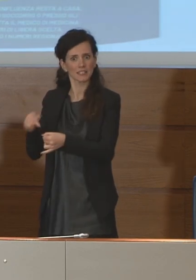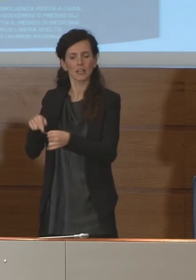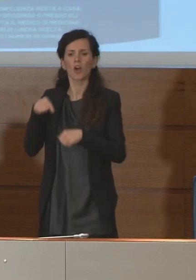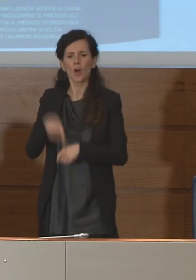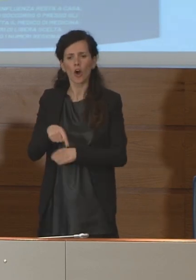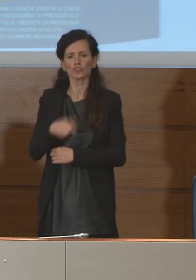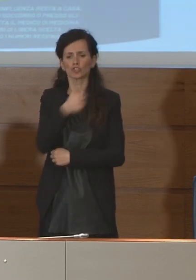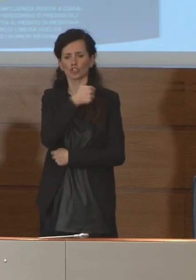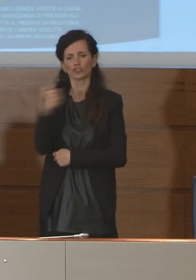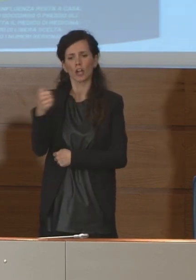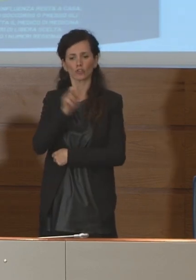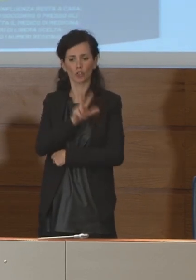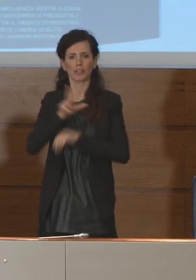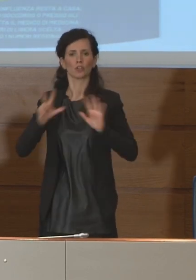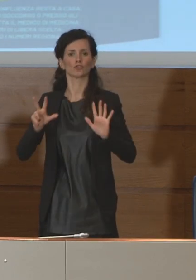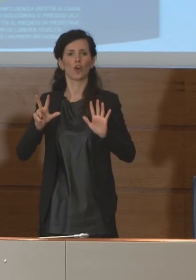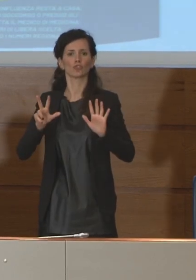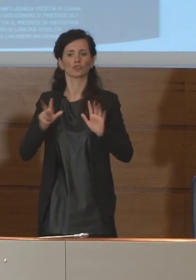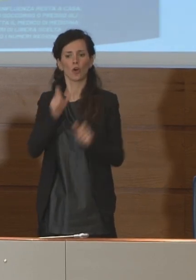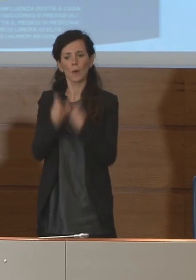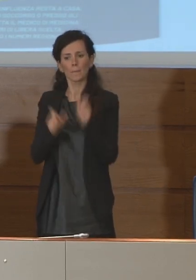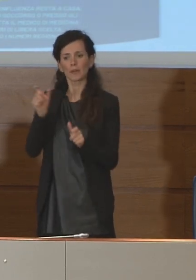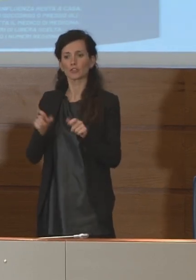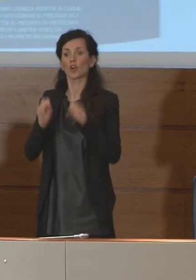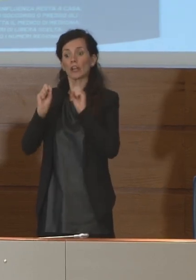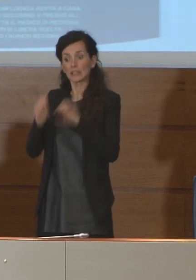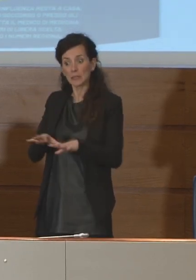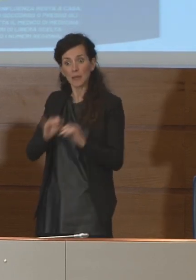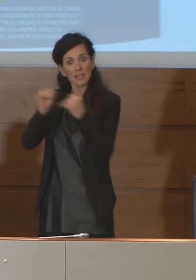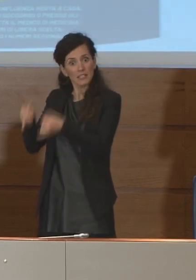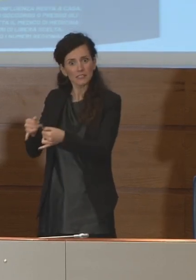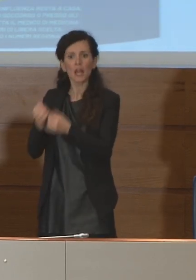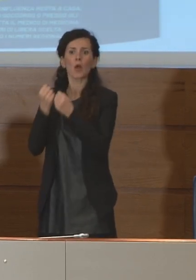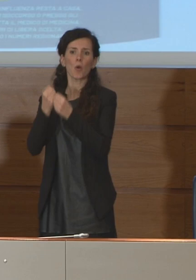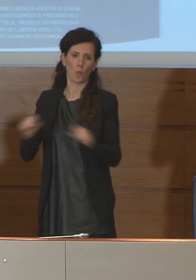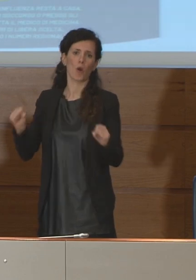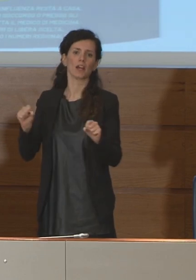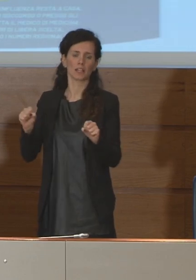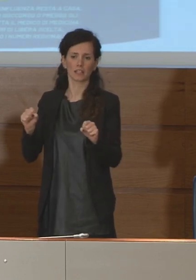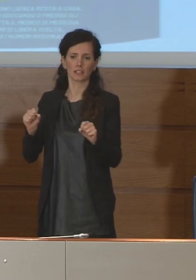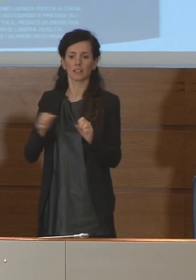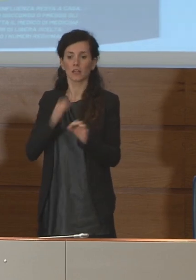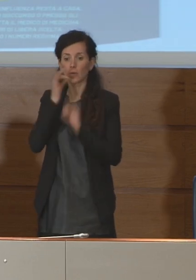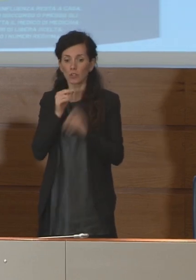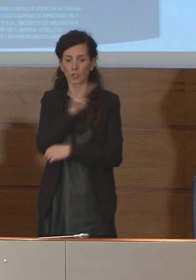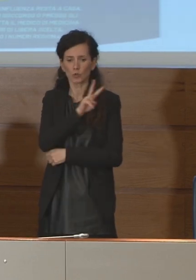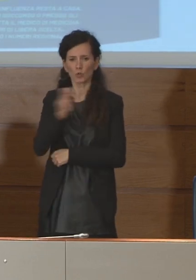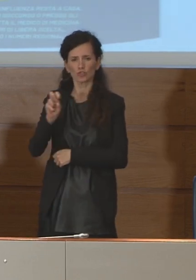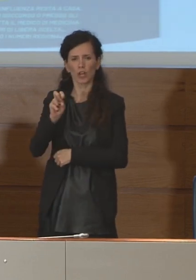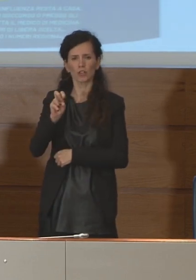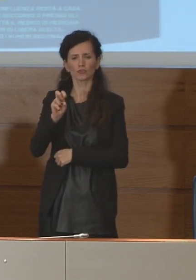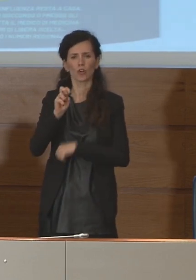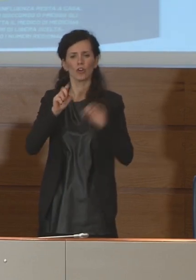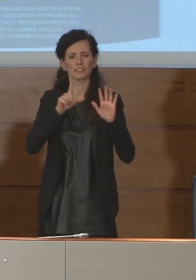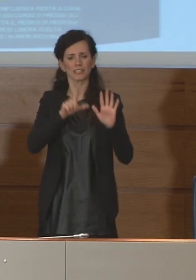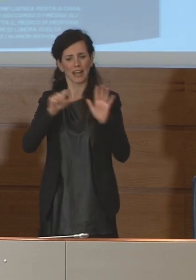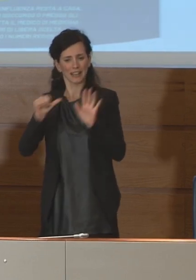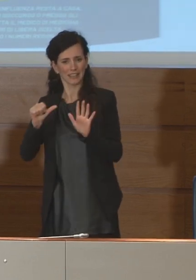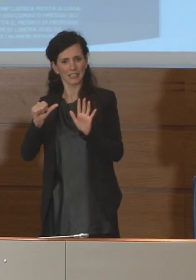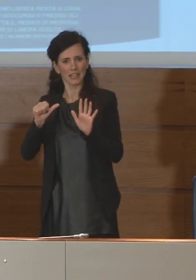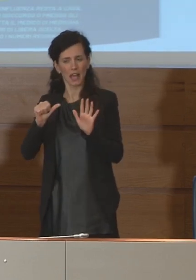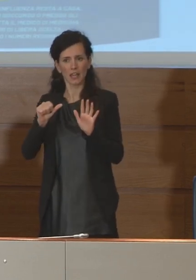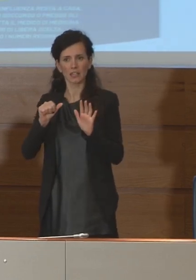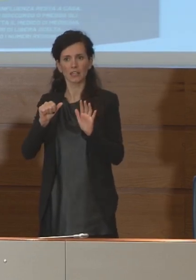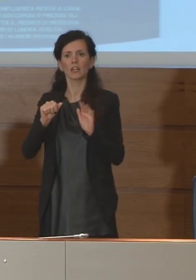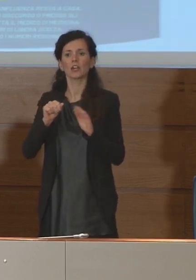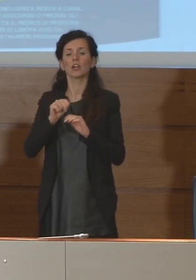138 persone dimesse e guarite in più quindi da 276 andiamo a